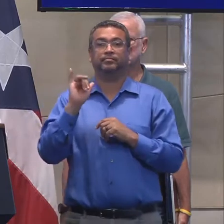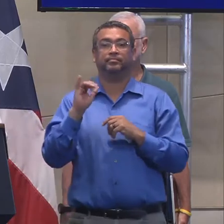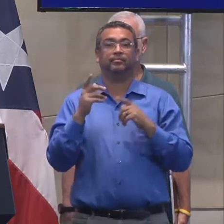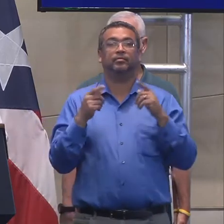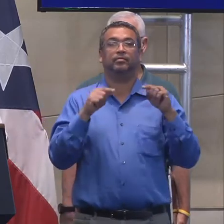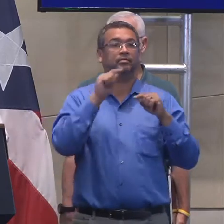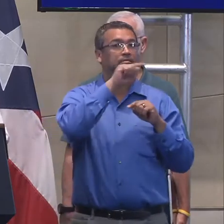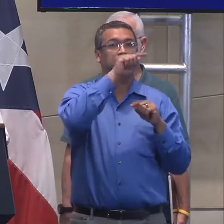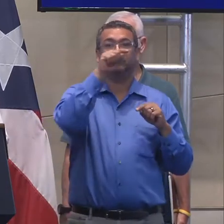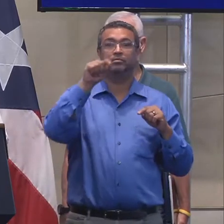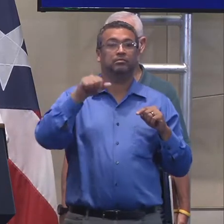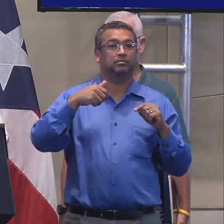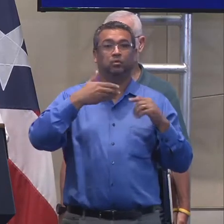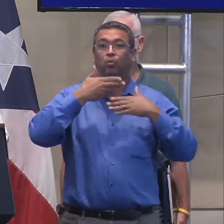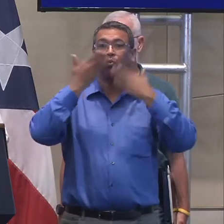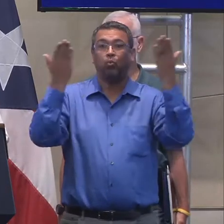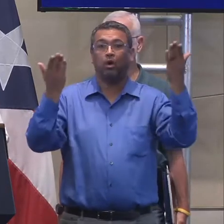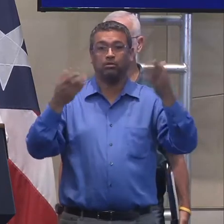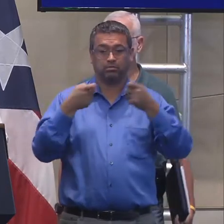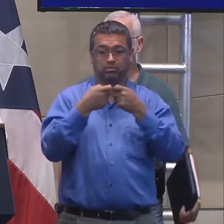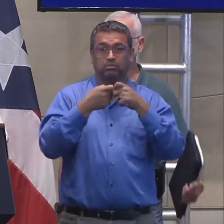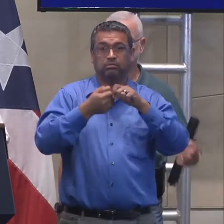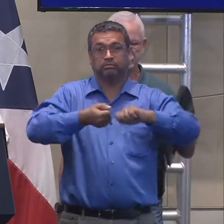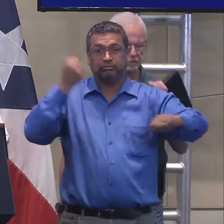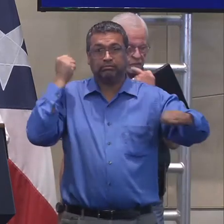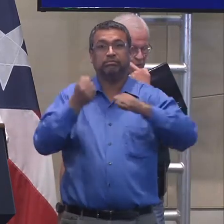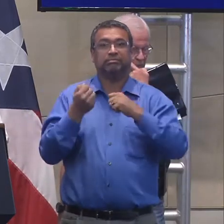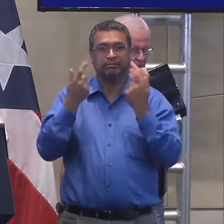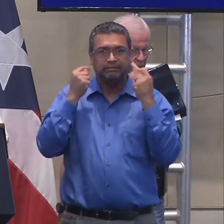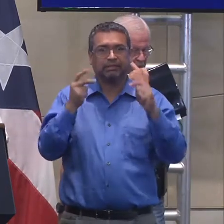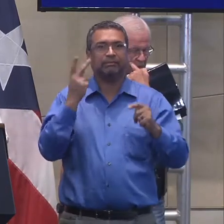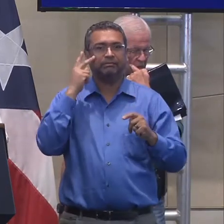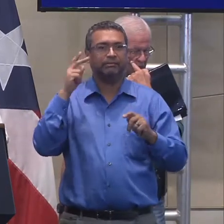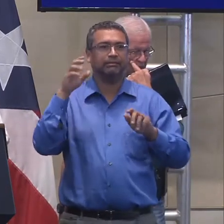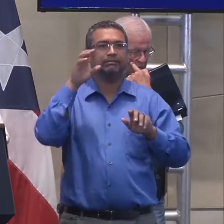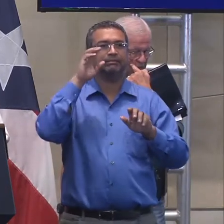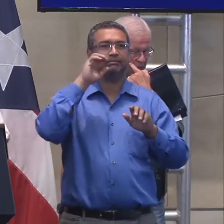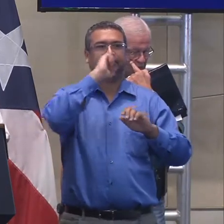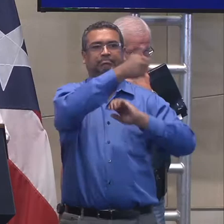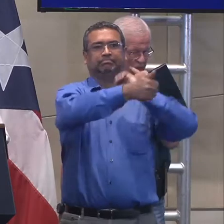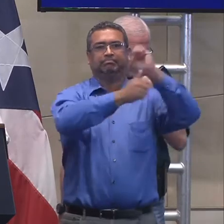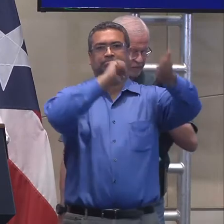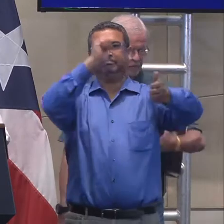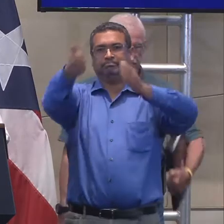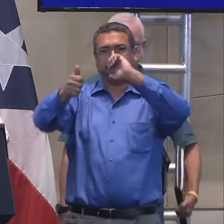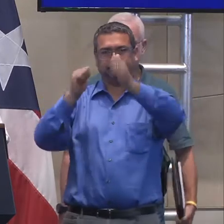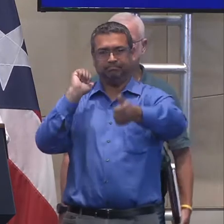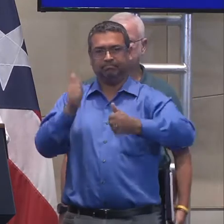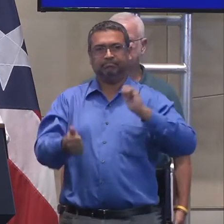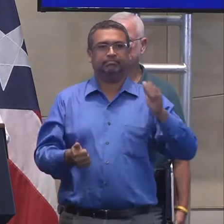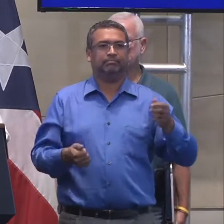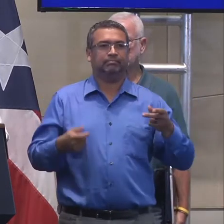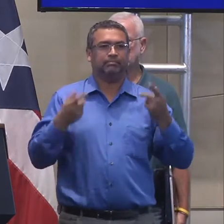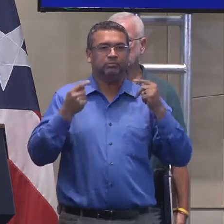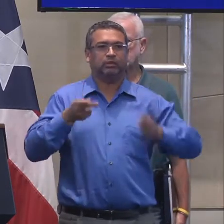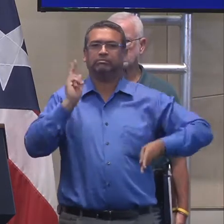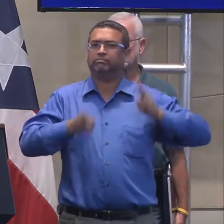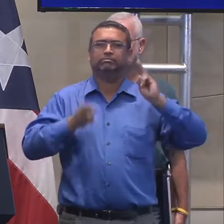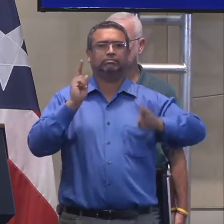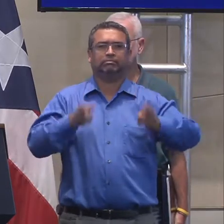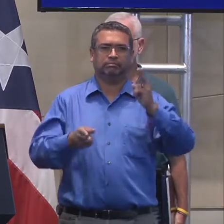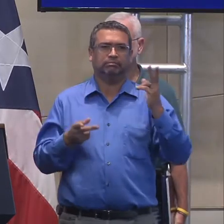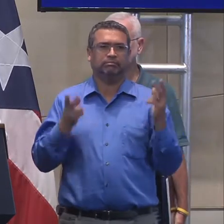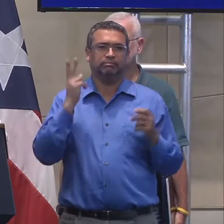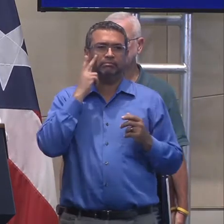nosotros. Tenemos que acelerar el paso. Vamos a ir enfocados para acelerar el paso a que puedan haber más generadores